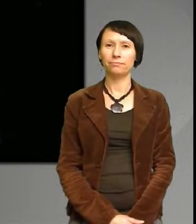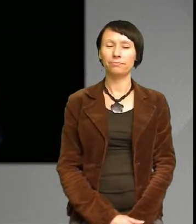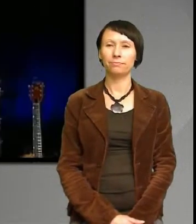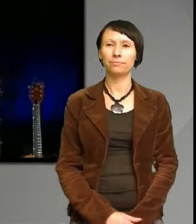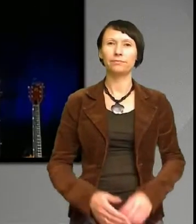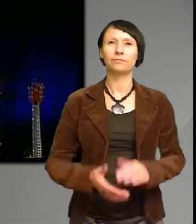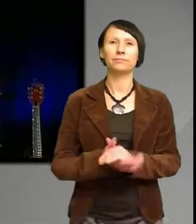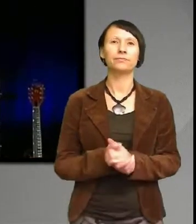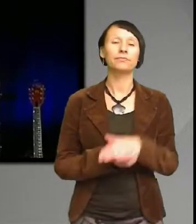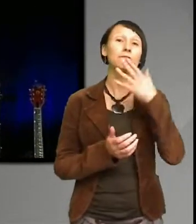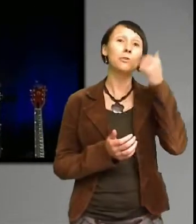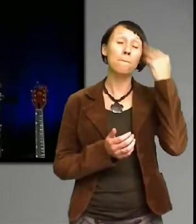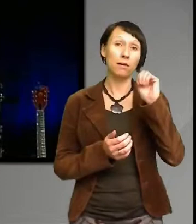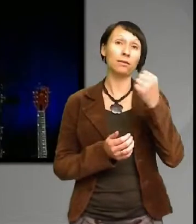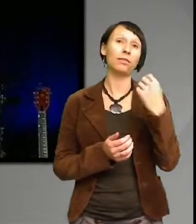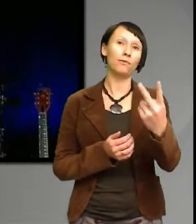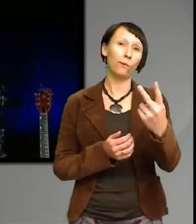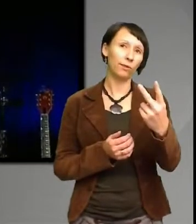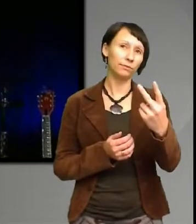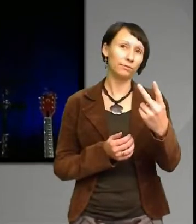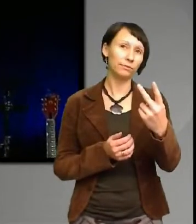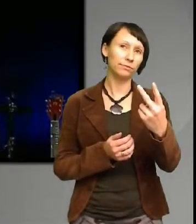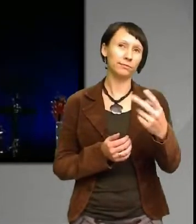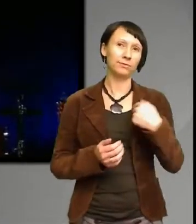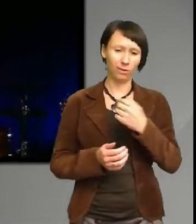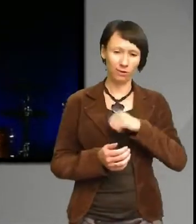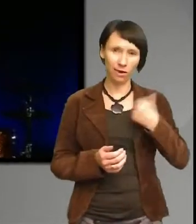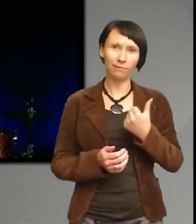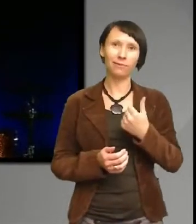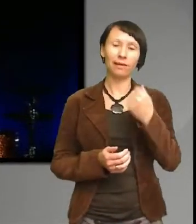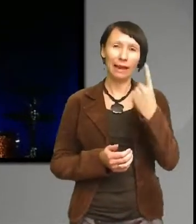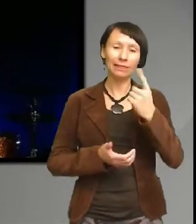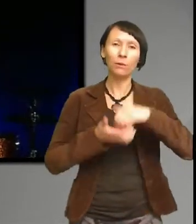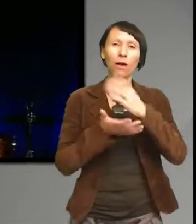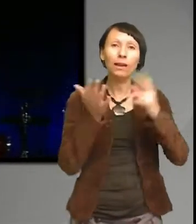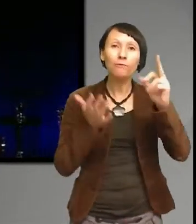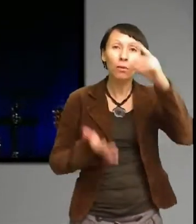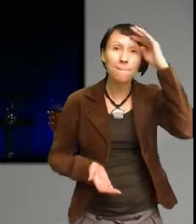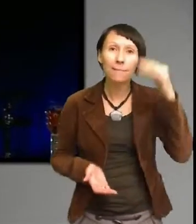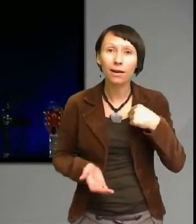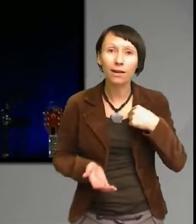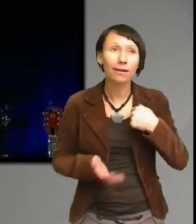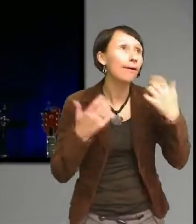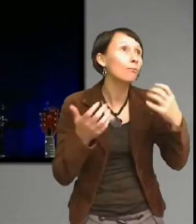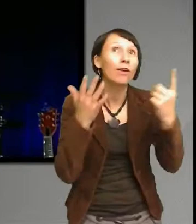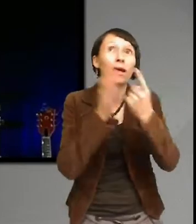Sommaren 1992 Då var jag ett och ett halvt år och jag hade ingen aning om vad som hände på andra sidan jorden